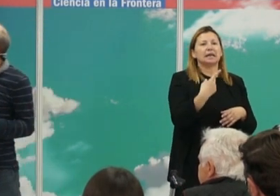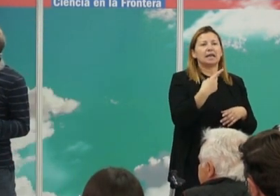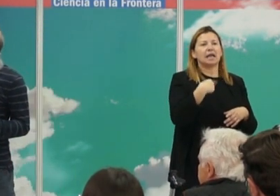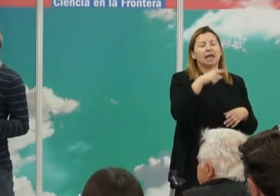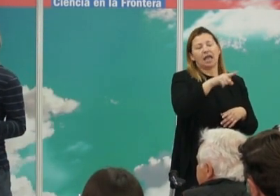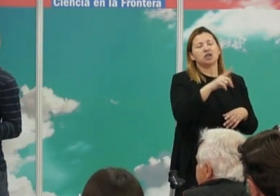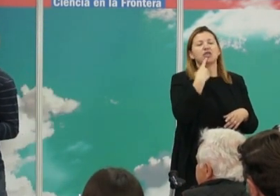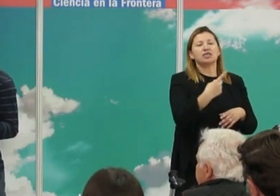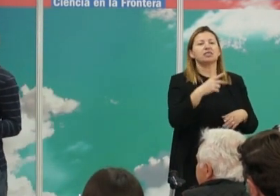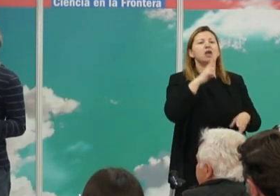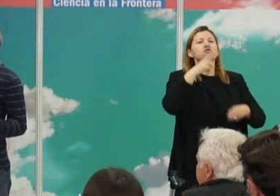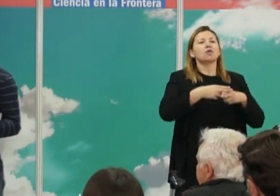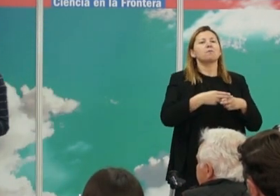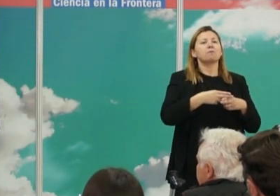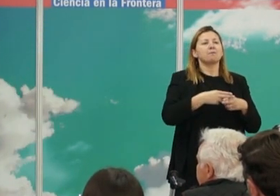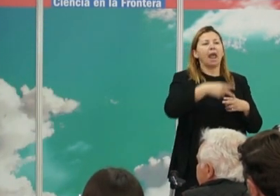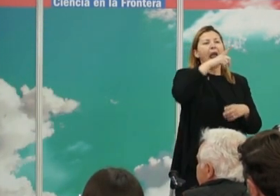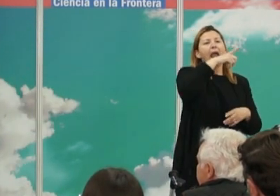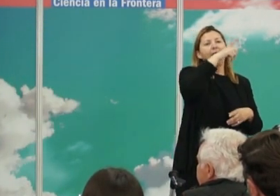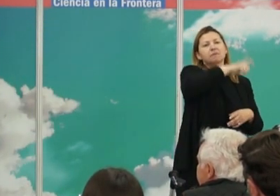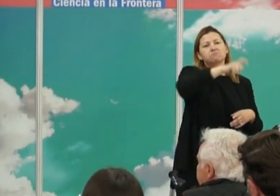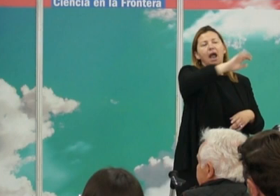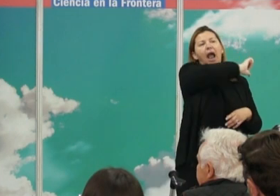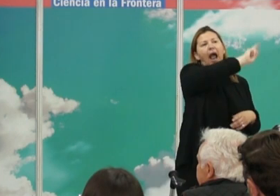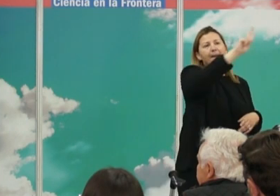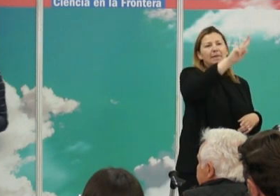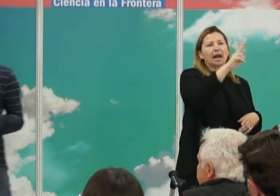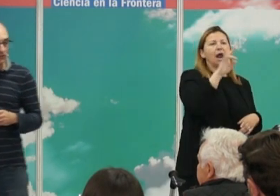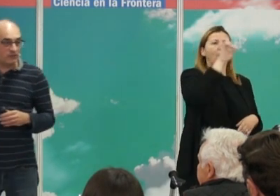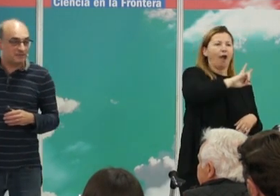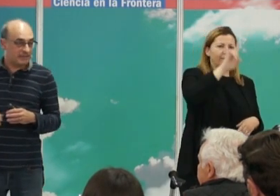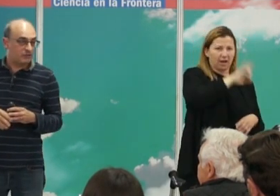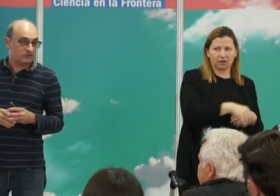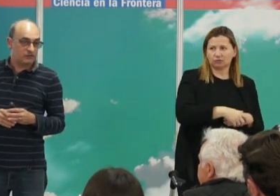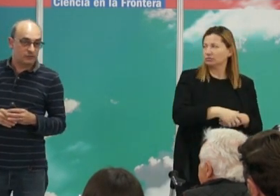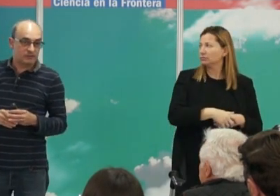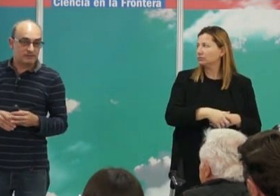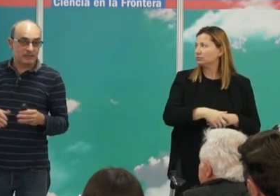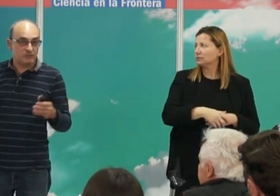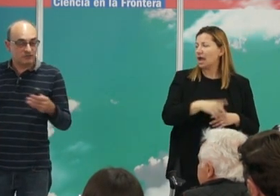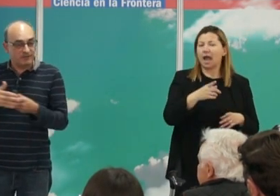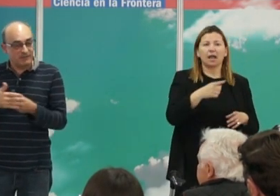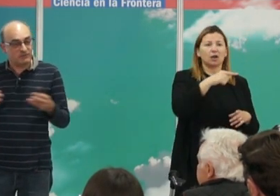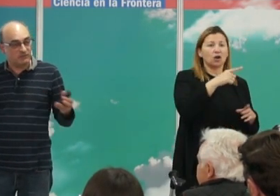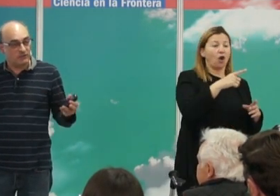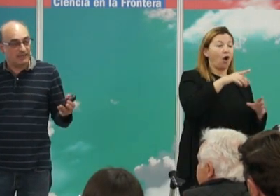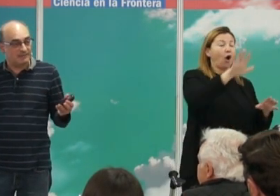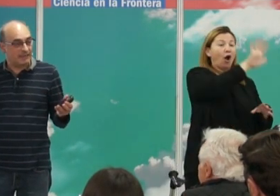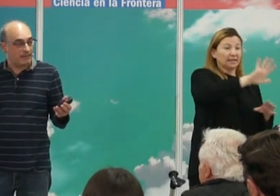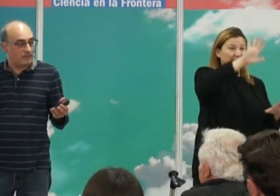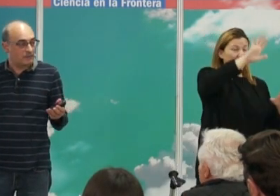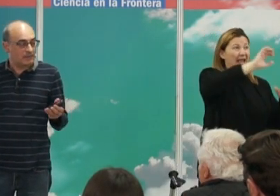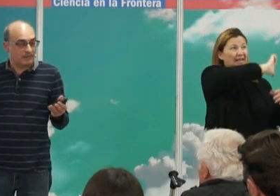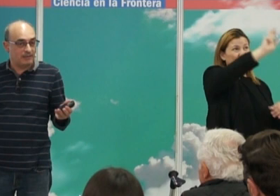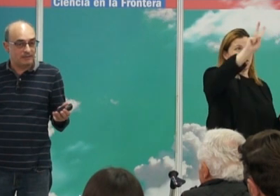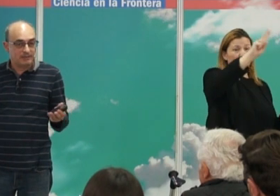lo que observamos es primero que hay más ancestralidad africana en los estados del sur que como sabéis es donde la